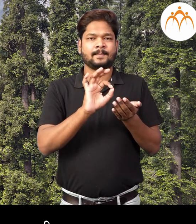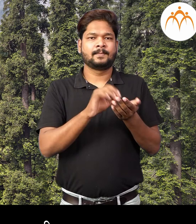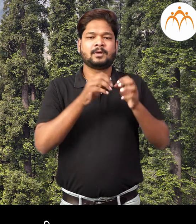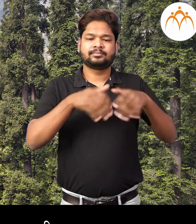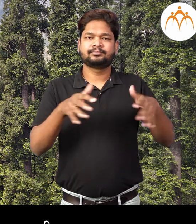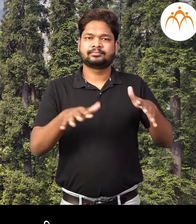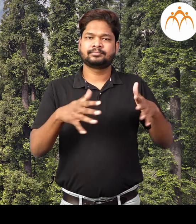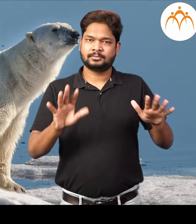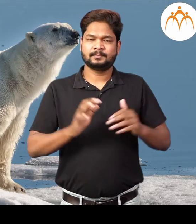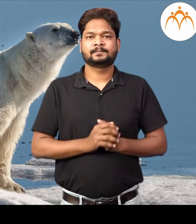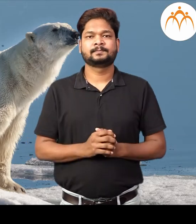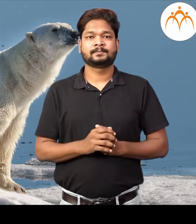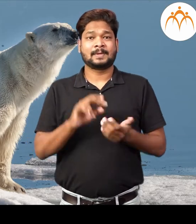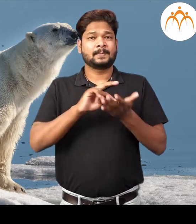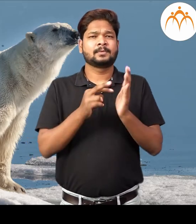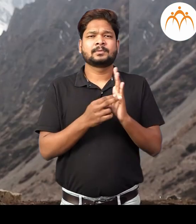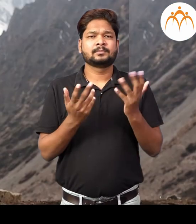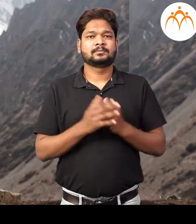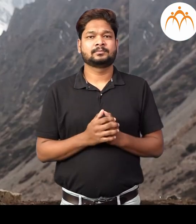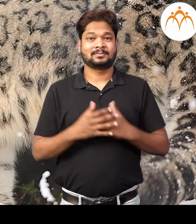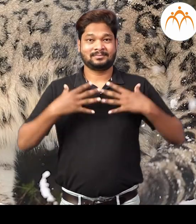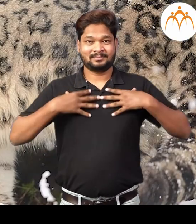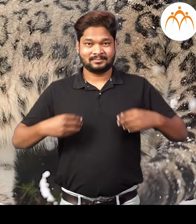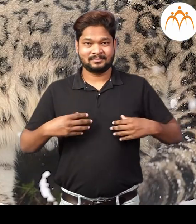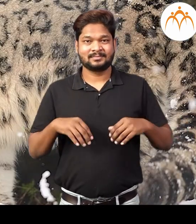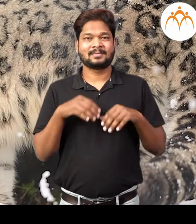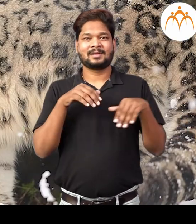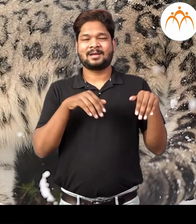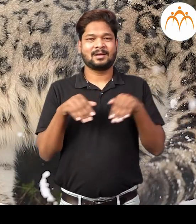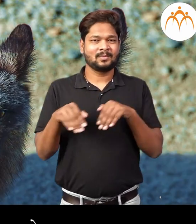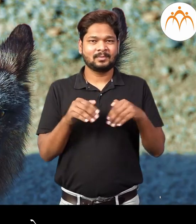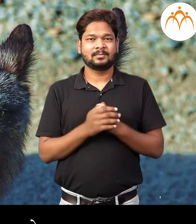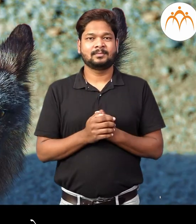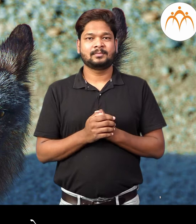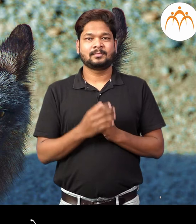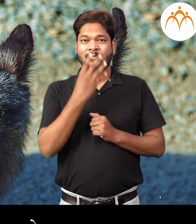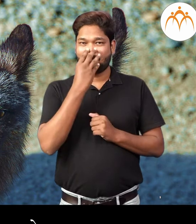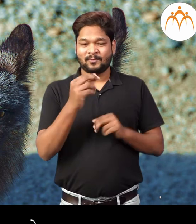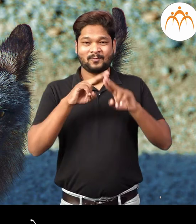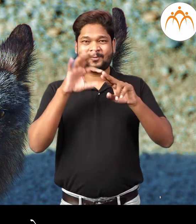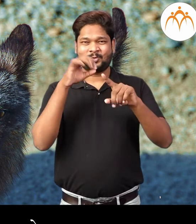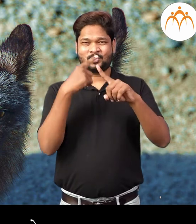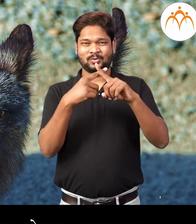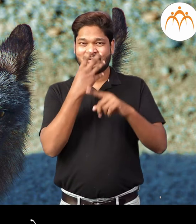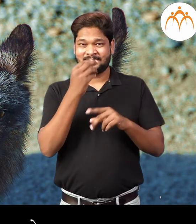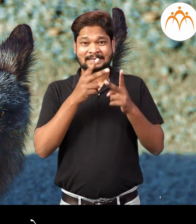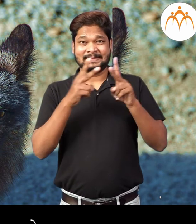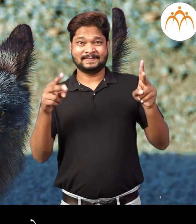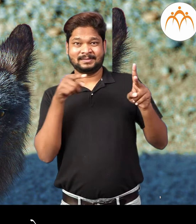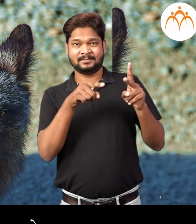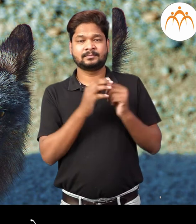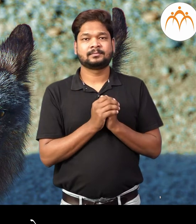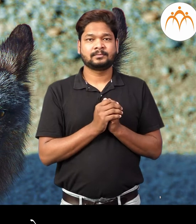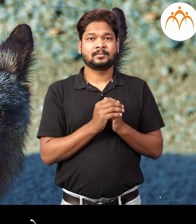द्रूवी अस्वल, याक, बरफा तिल चित्ता, सिल्वर फॉक्स असे प्राणी